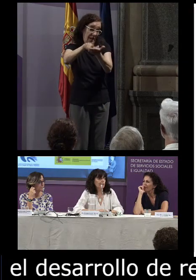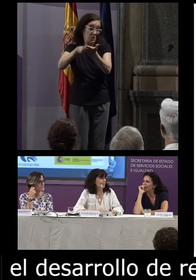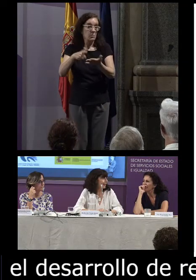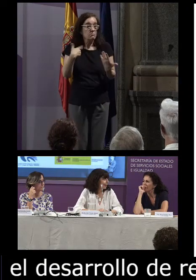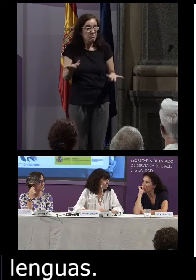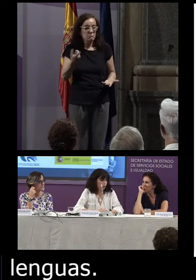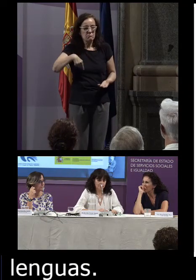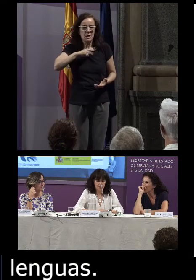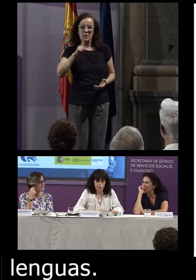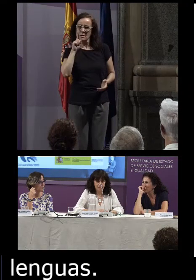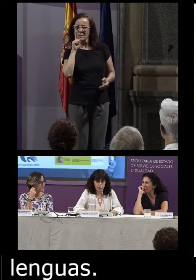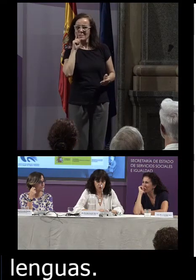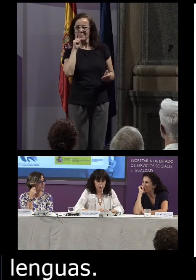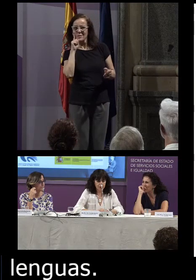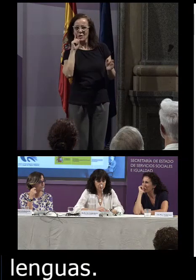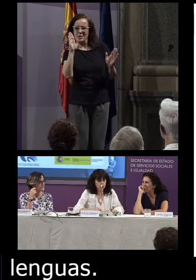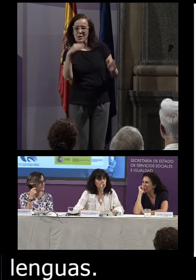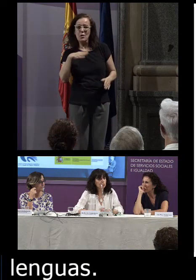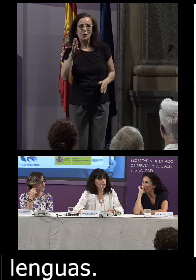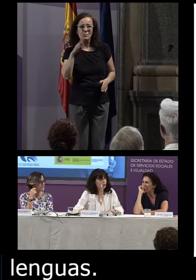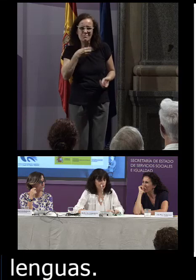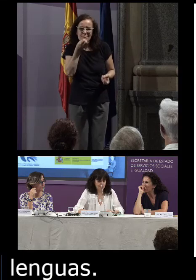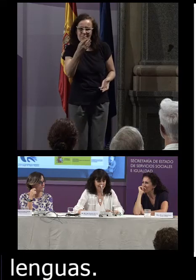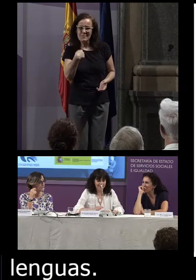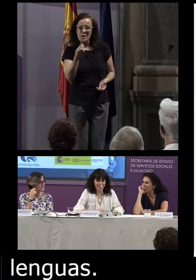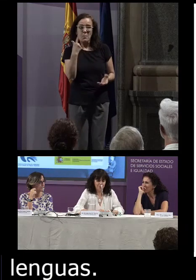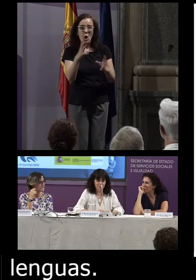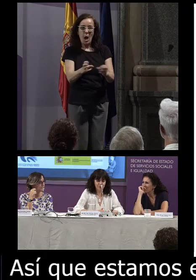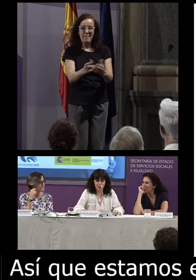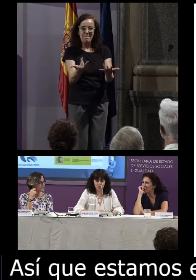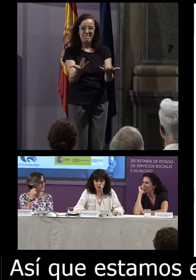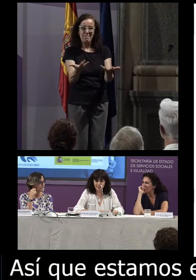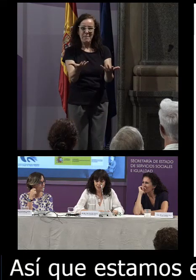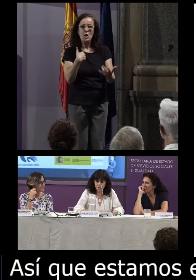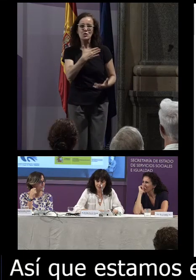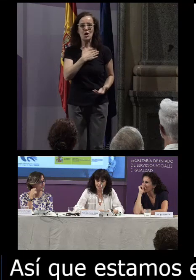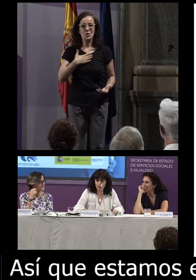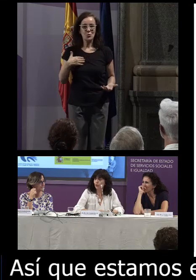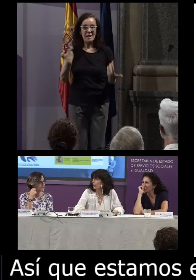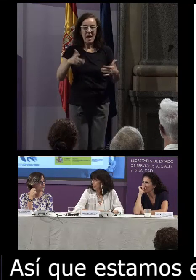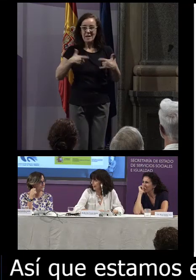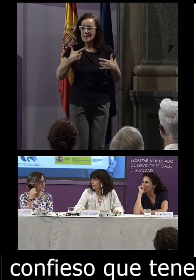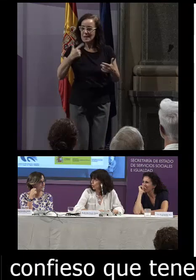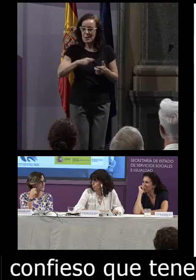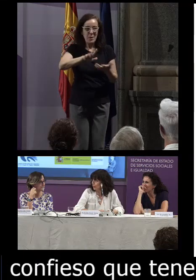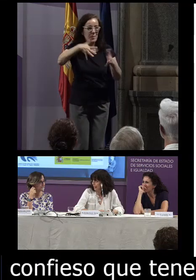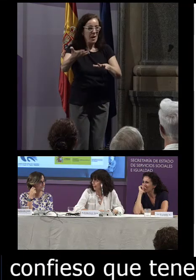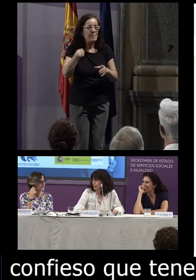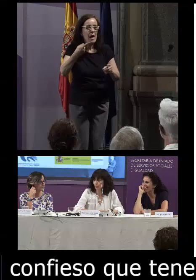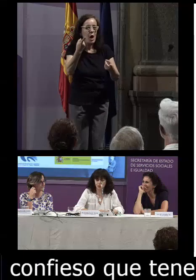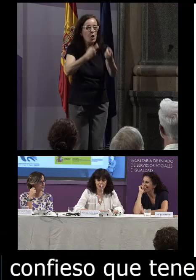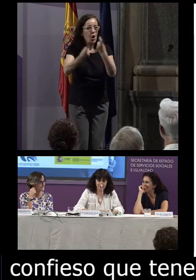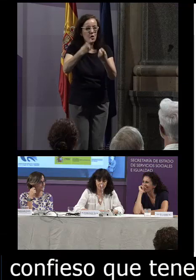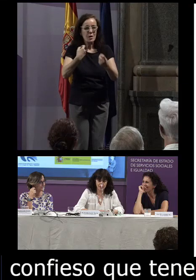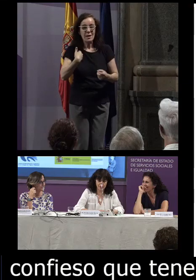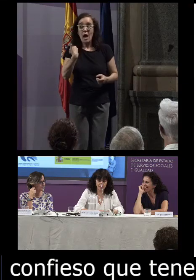especialmente atentos y confieso que tenemos un poquito de impaciencia porque nos gustaría contar con una aplicación de consulta que ahora